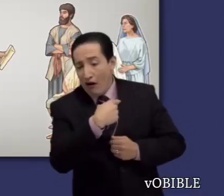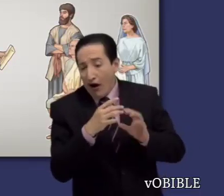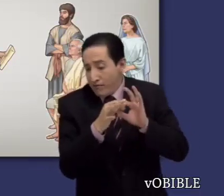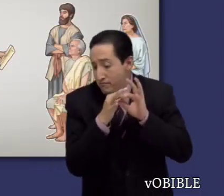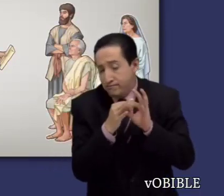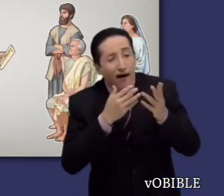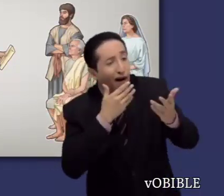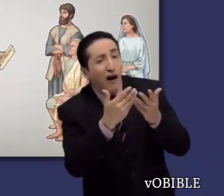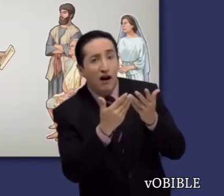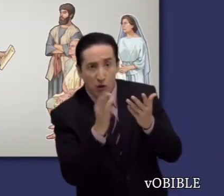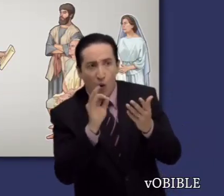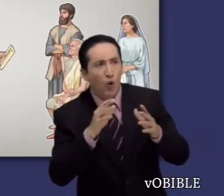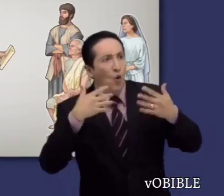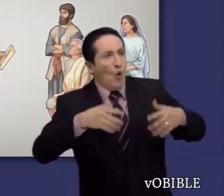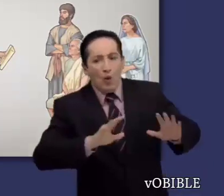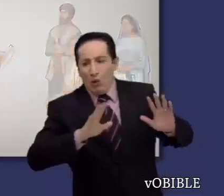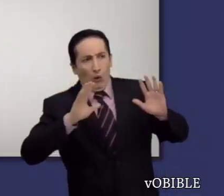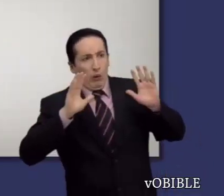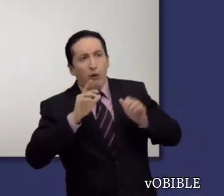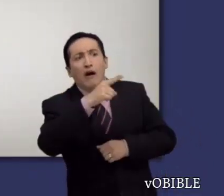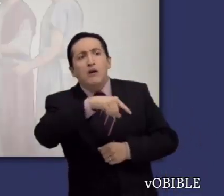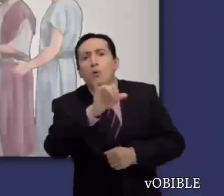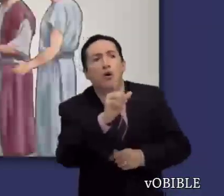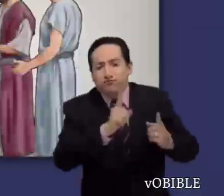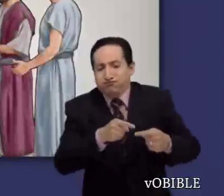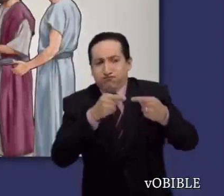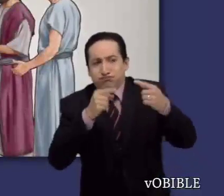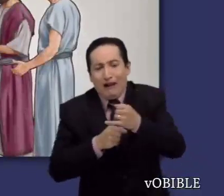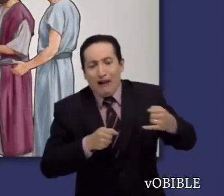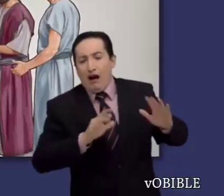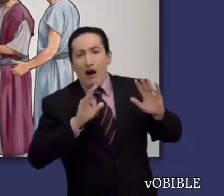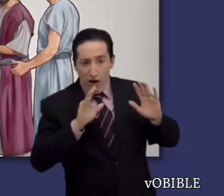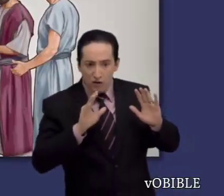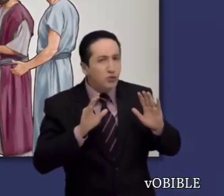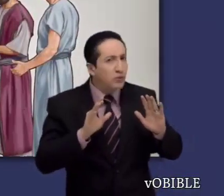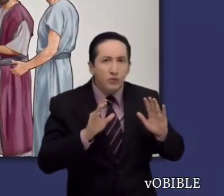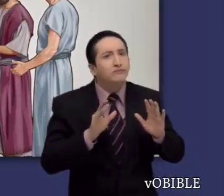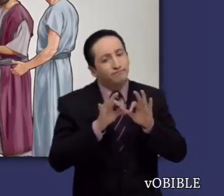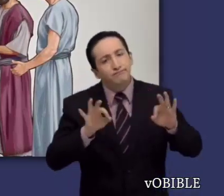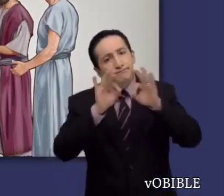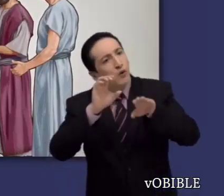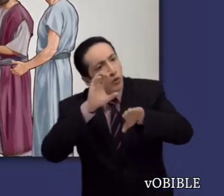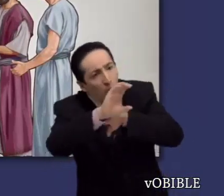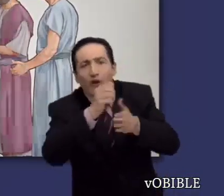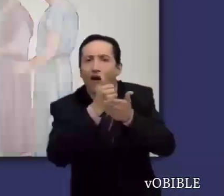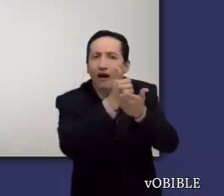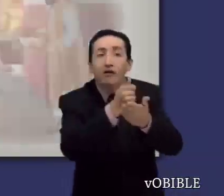A pesar de eso, la congregación no debe verlos como enemigos, debe aconsejarlos como a hermanos.